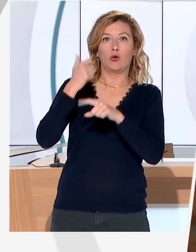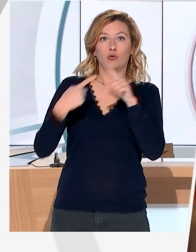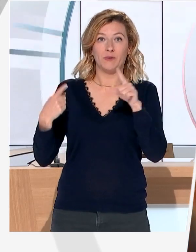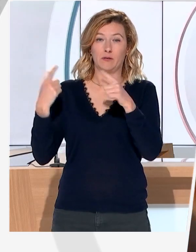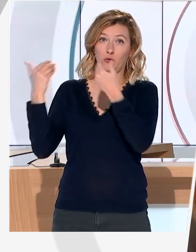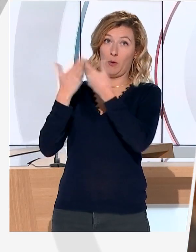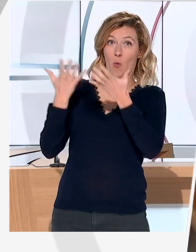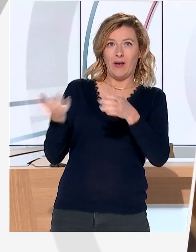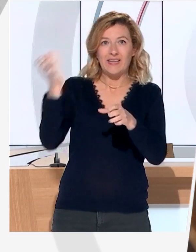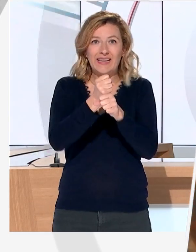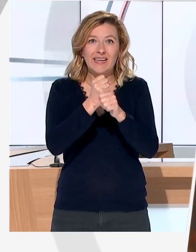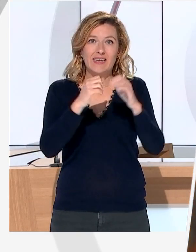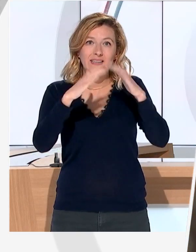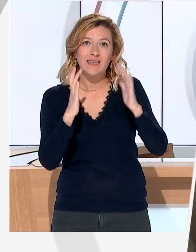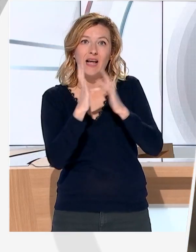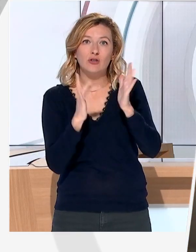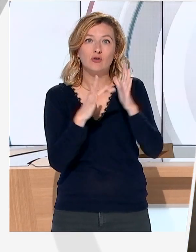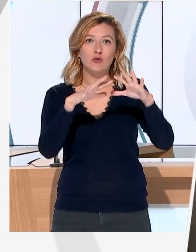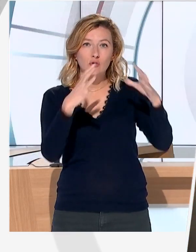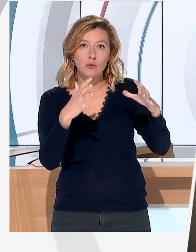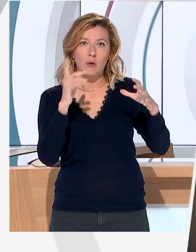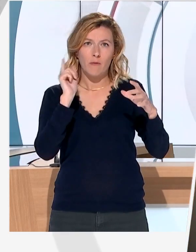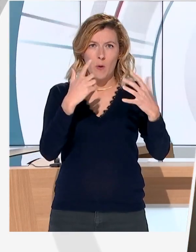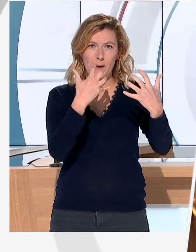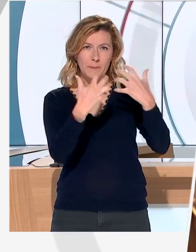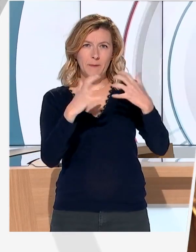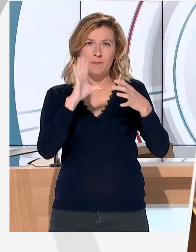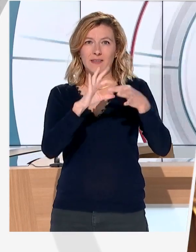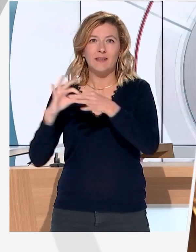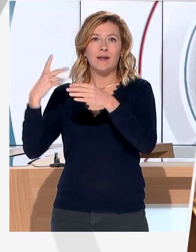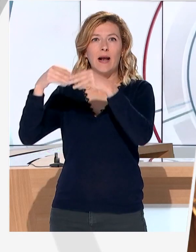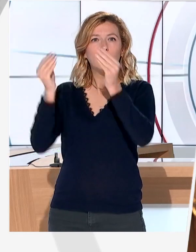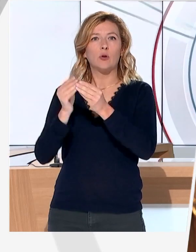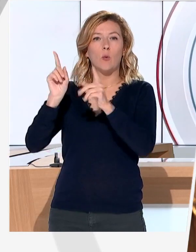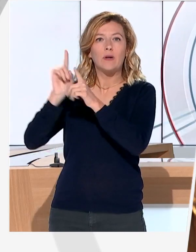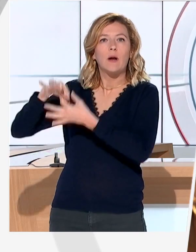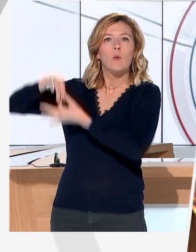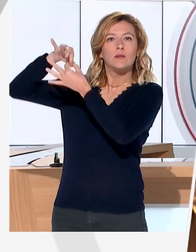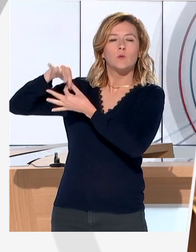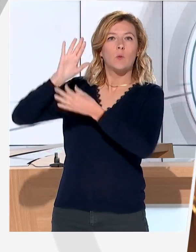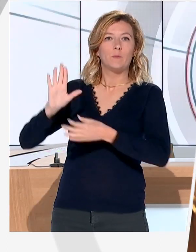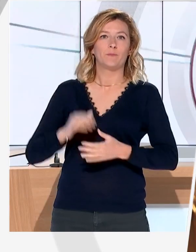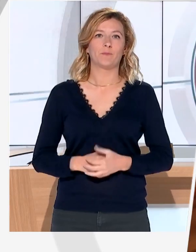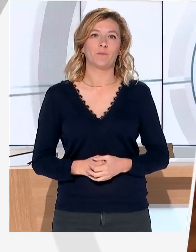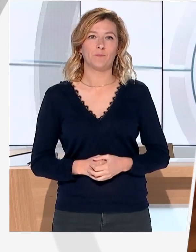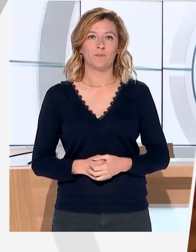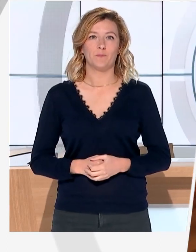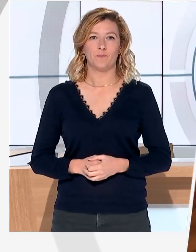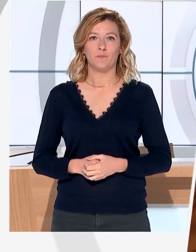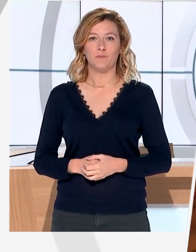volonté, qu'elle soit exclusivement limousine et liée aux grandes ostentions de cette année. Le mécène a souhaité la faire pour cette